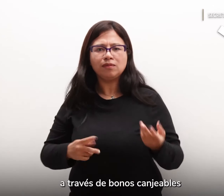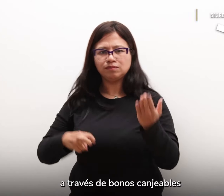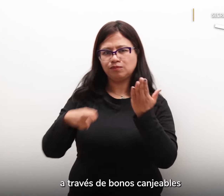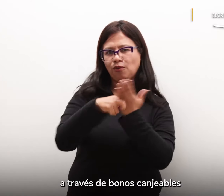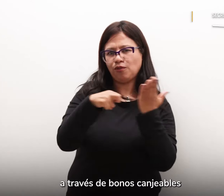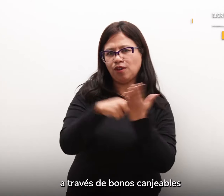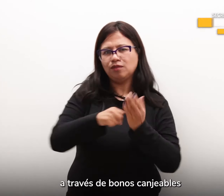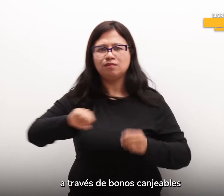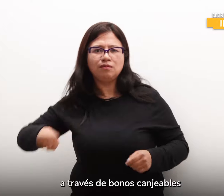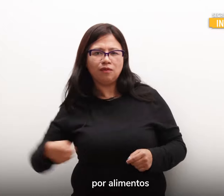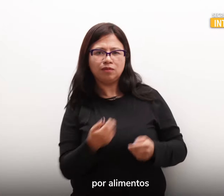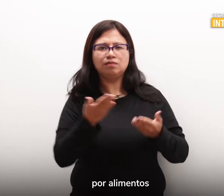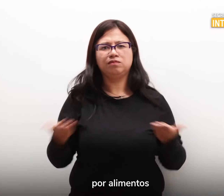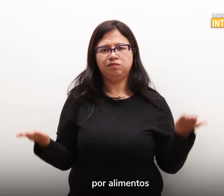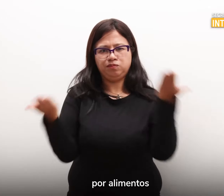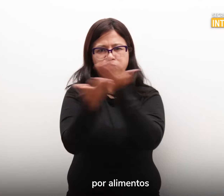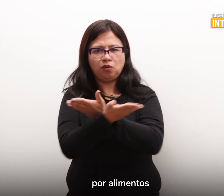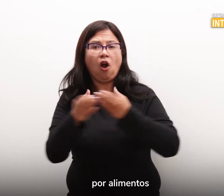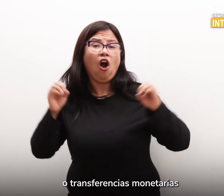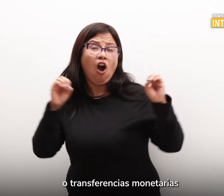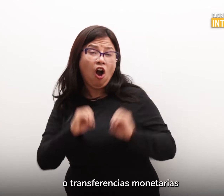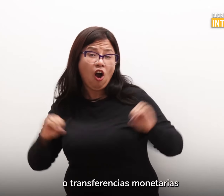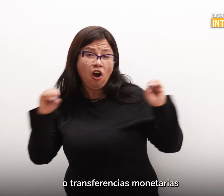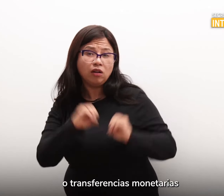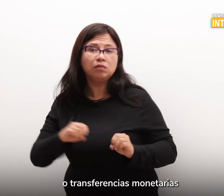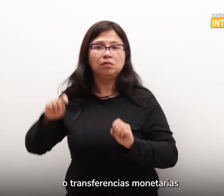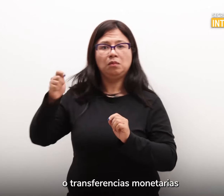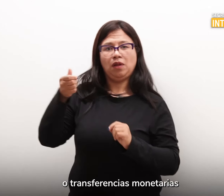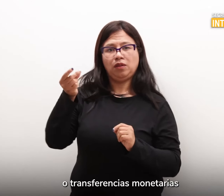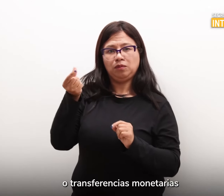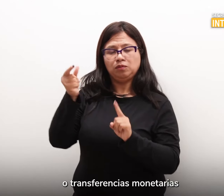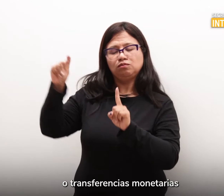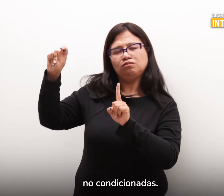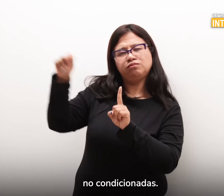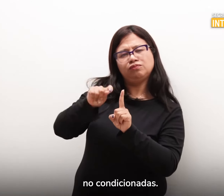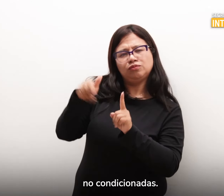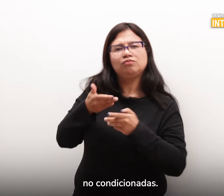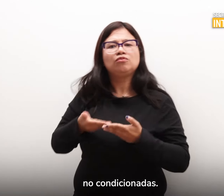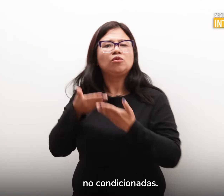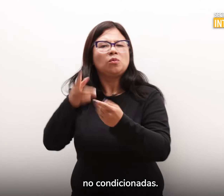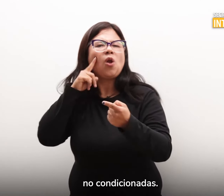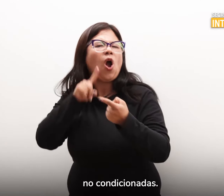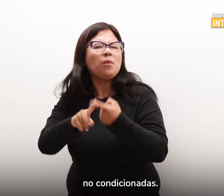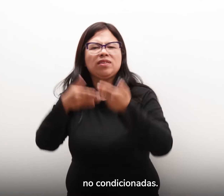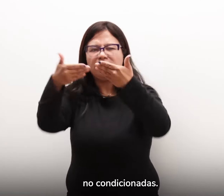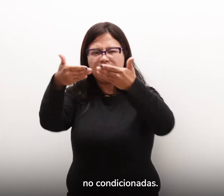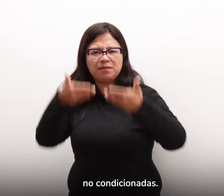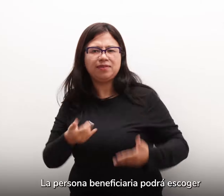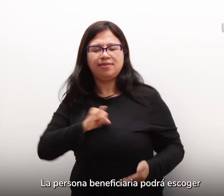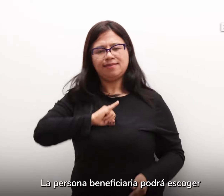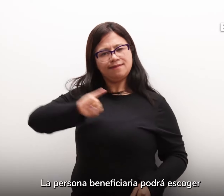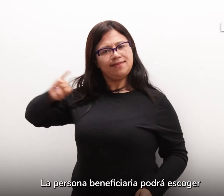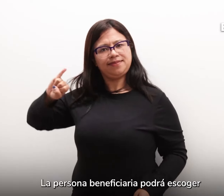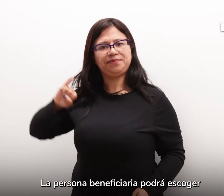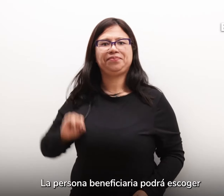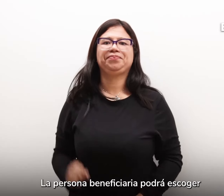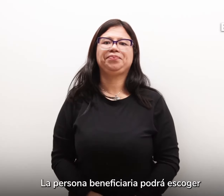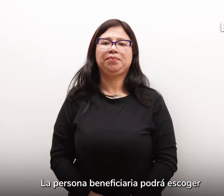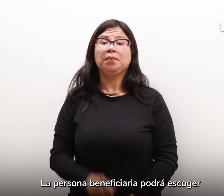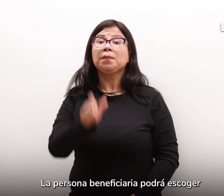bonos canjeables por alimentos o transferencias monetarias no condicionadas. 5. La persona beneficiaria